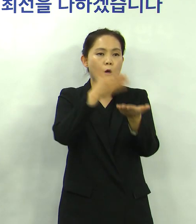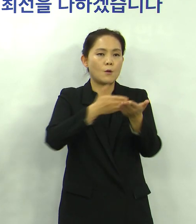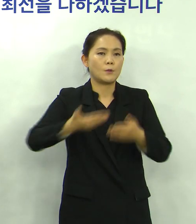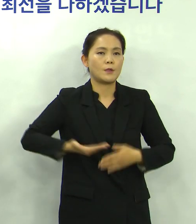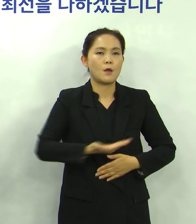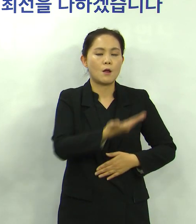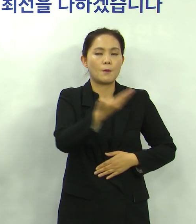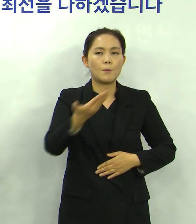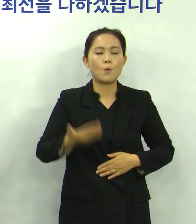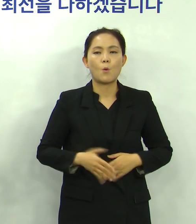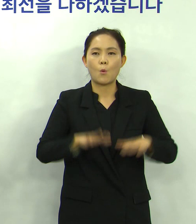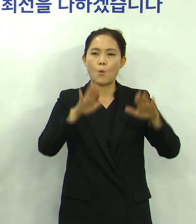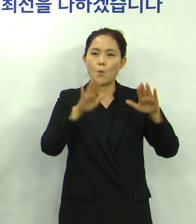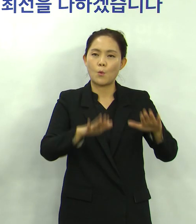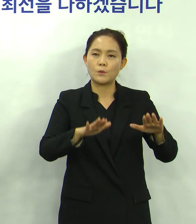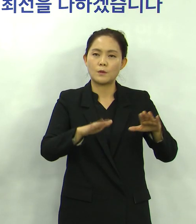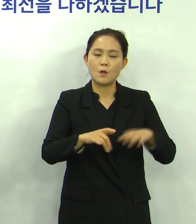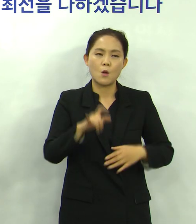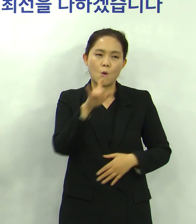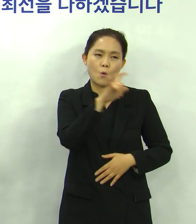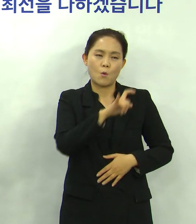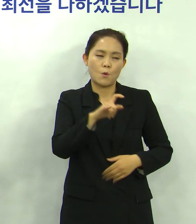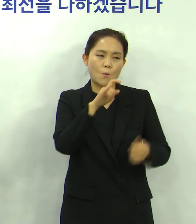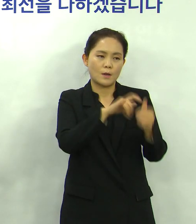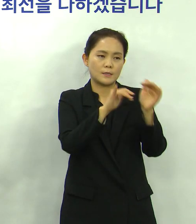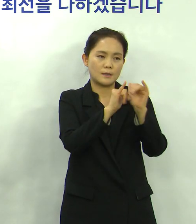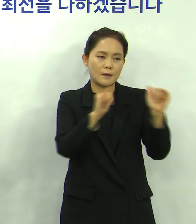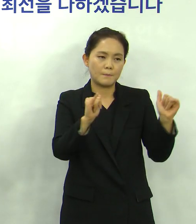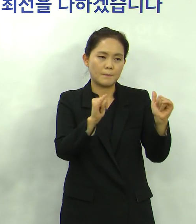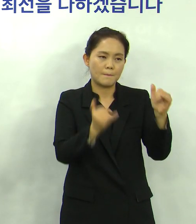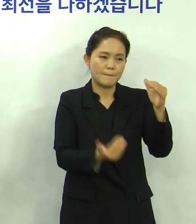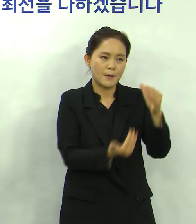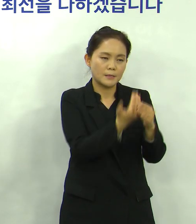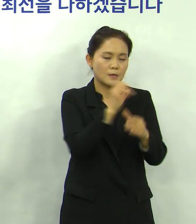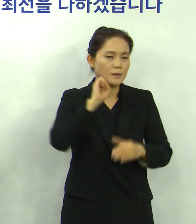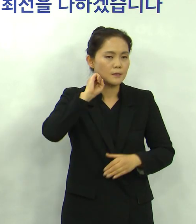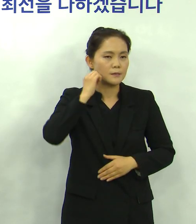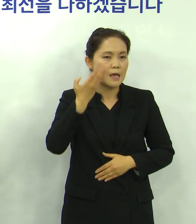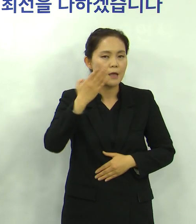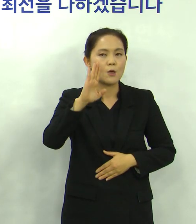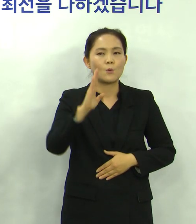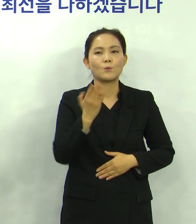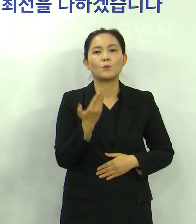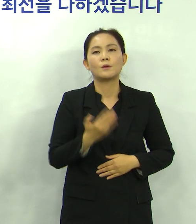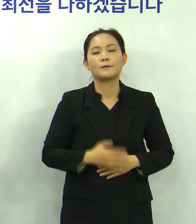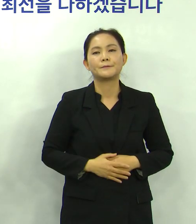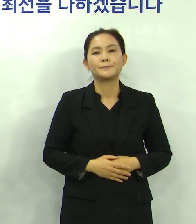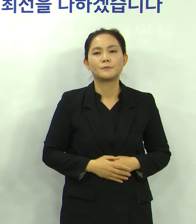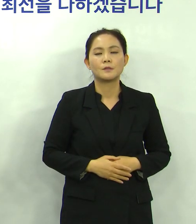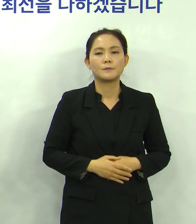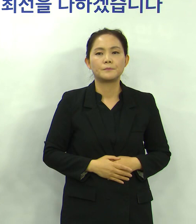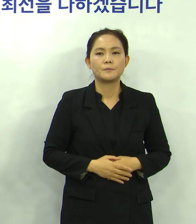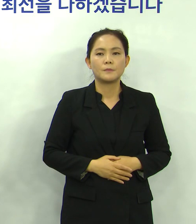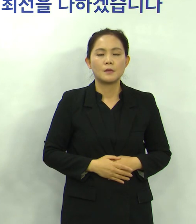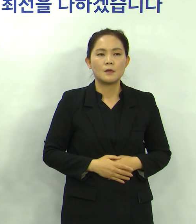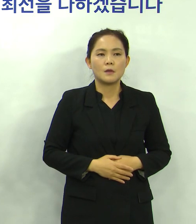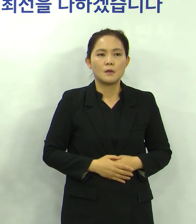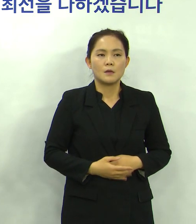오늘은 우리나라에서 코로나19 확진 환자가 발생한 지 4개월 되는 날입니다 우리가